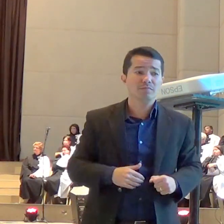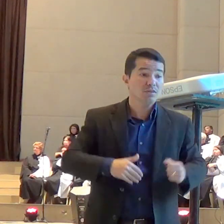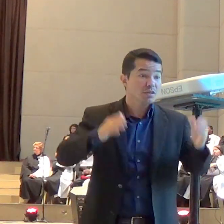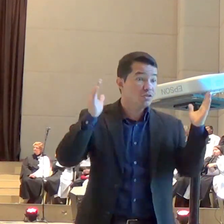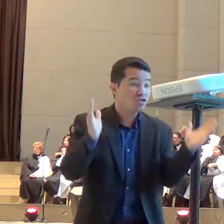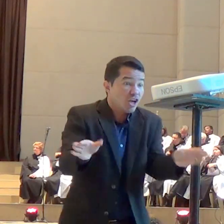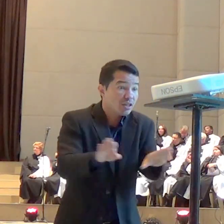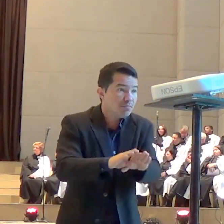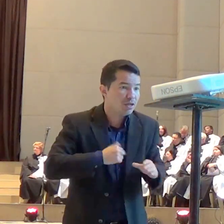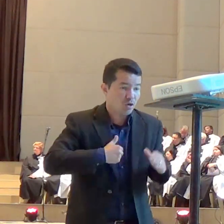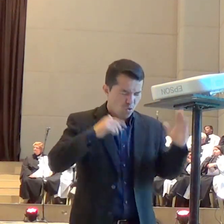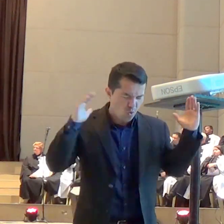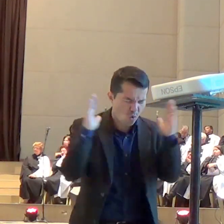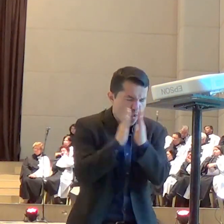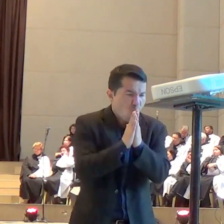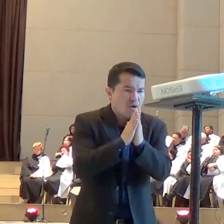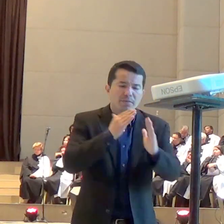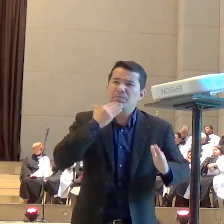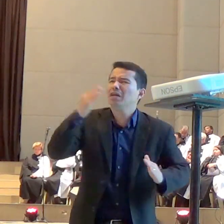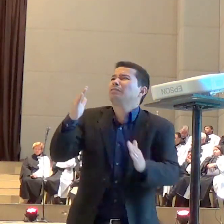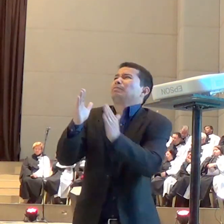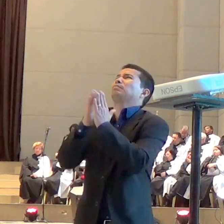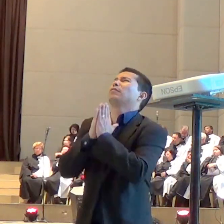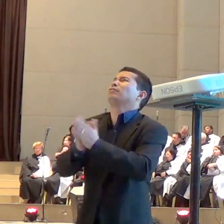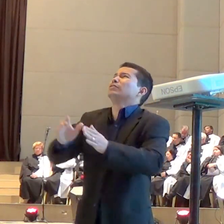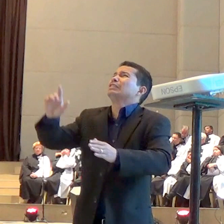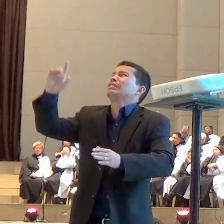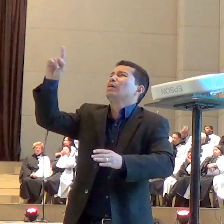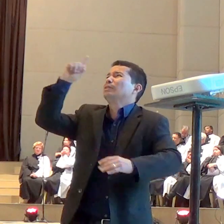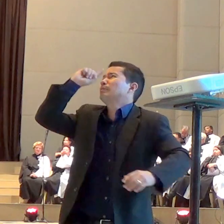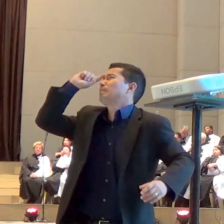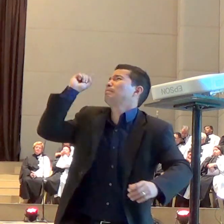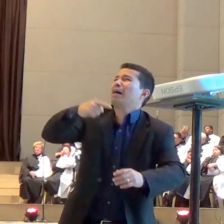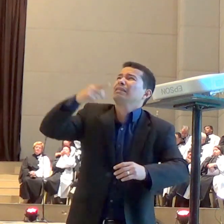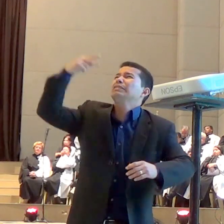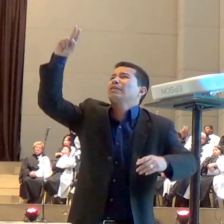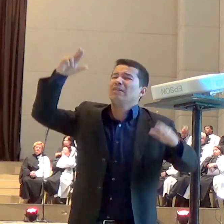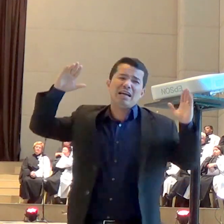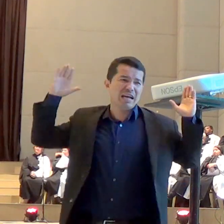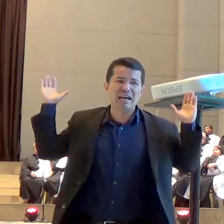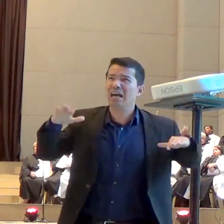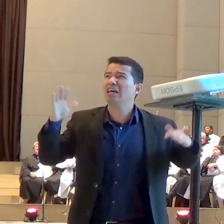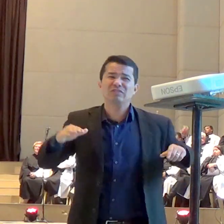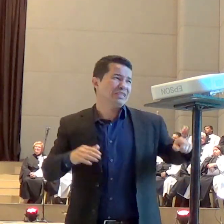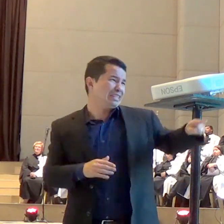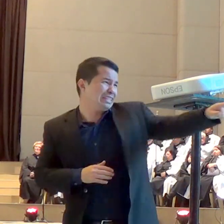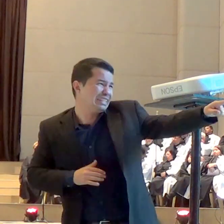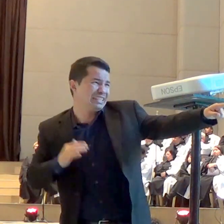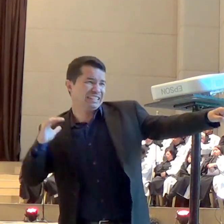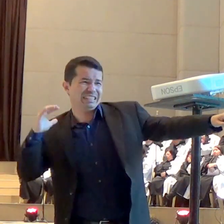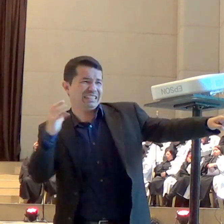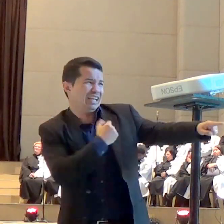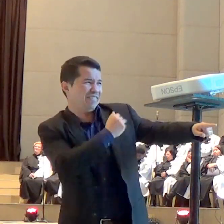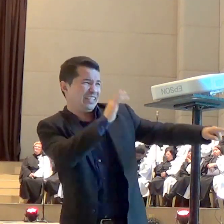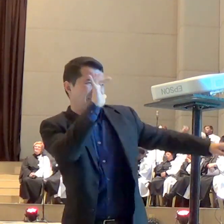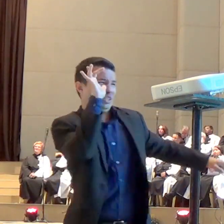intervenção dos anjos do Senhor a favor de uma vida ó Senhor manda o teu anjo lá